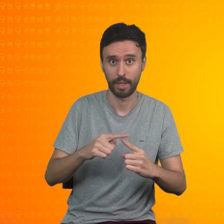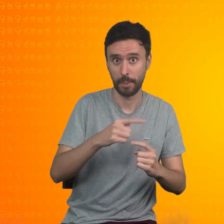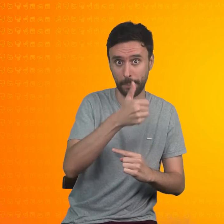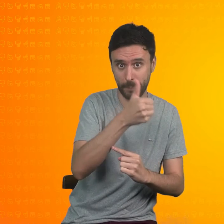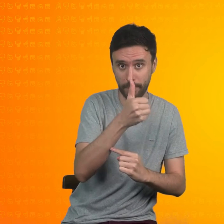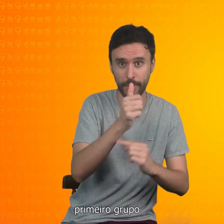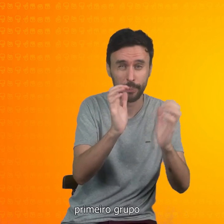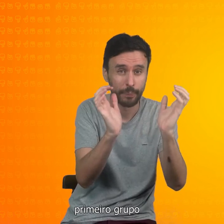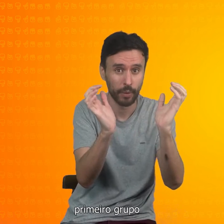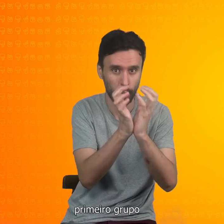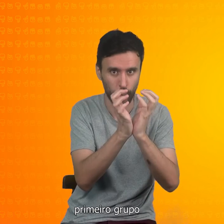O primeiro grupo